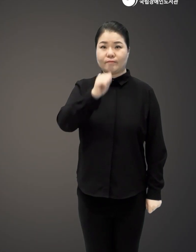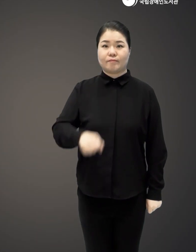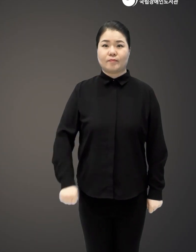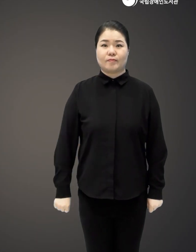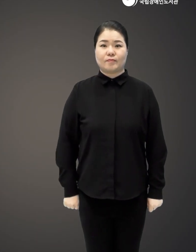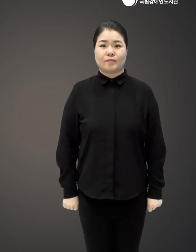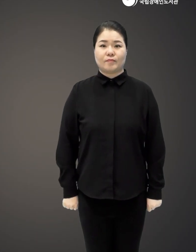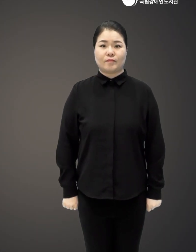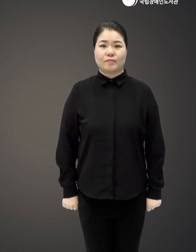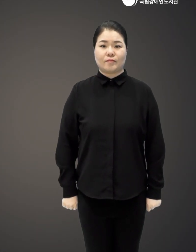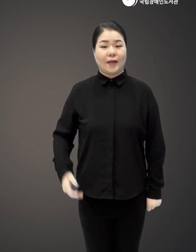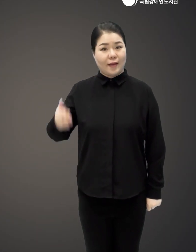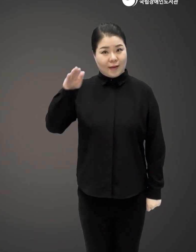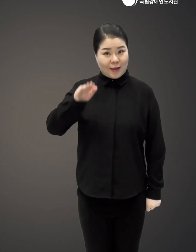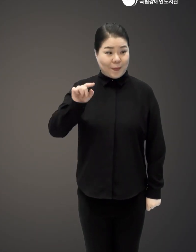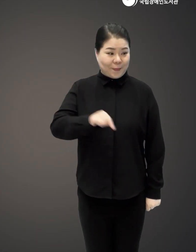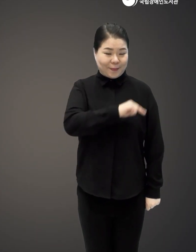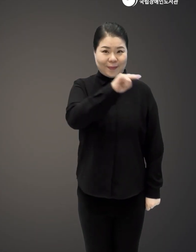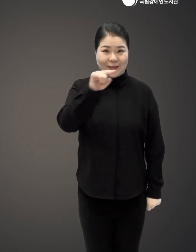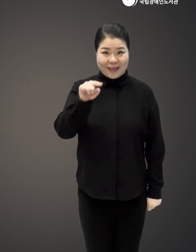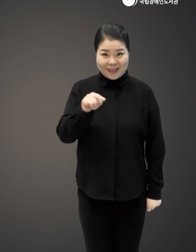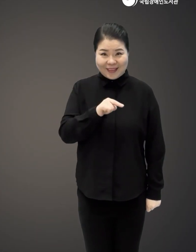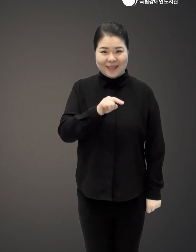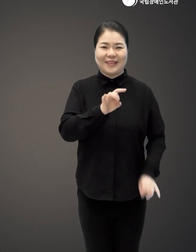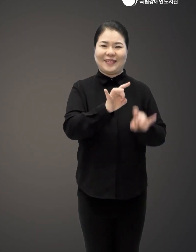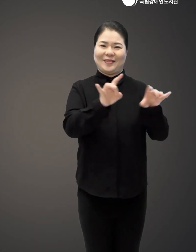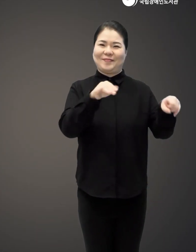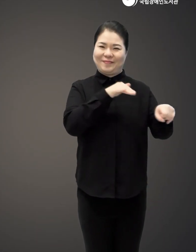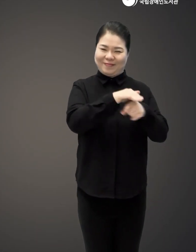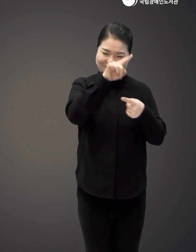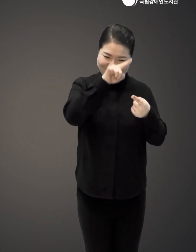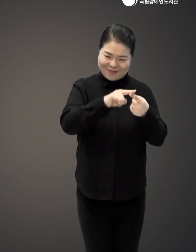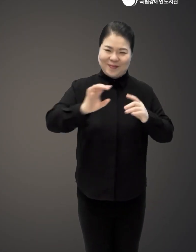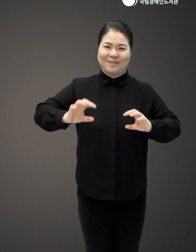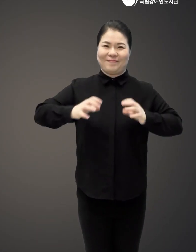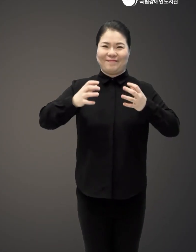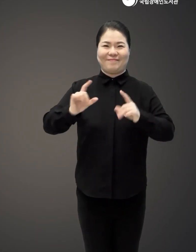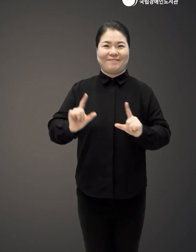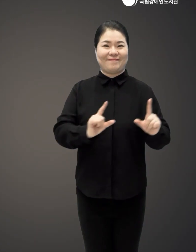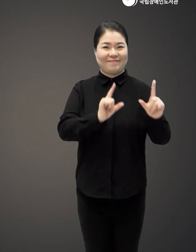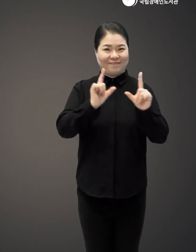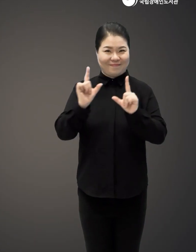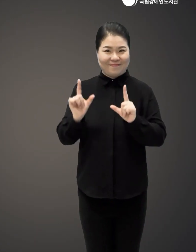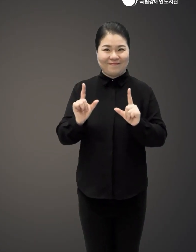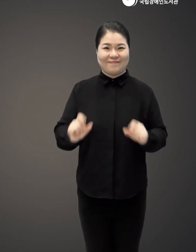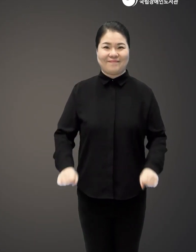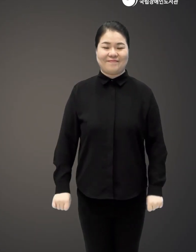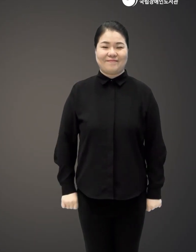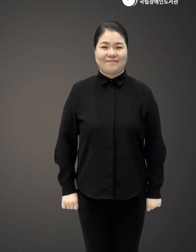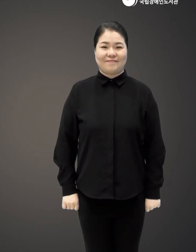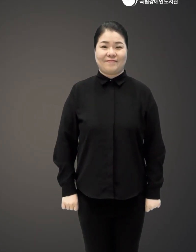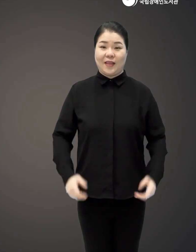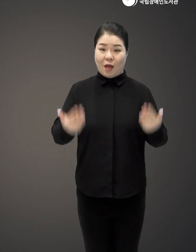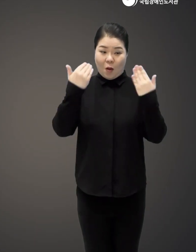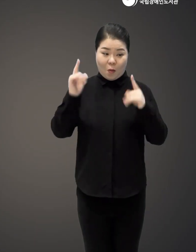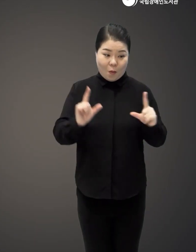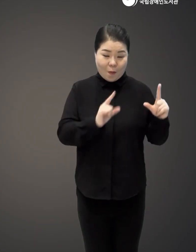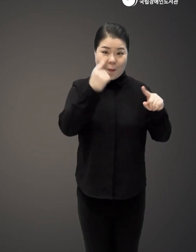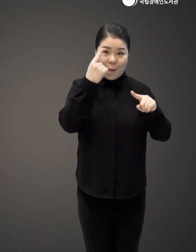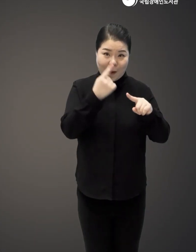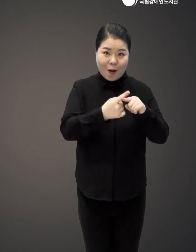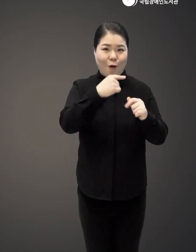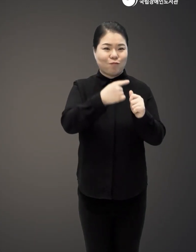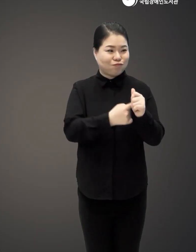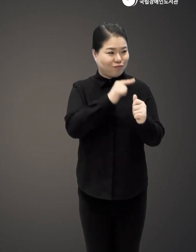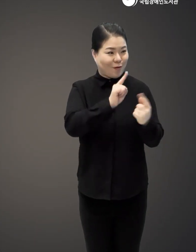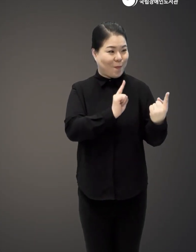formal diagnosis but the person's clearly moving through the world in a unique way and we have